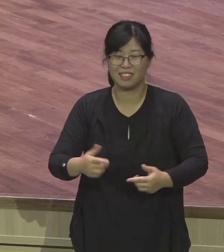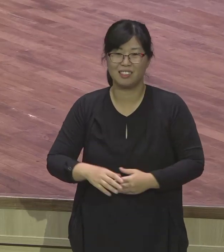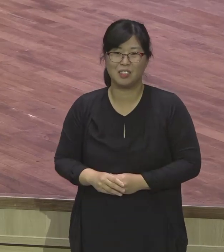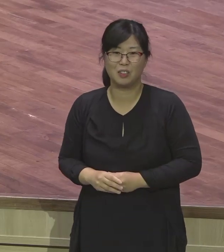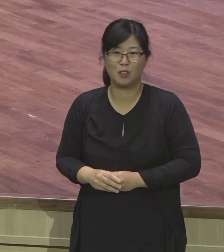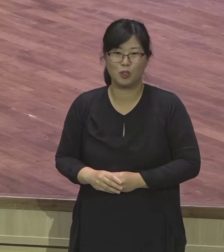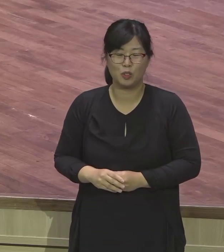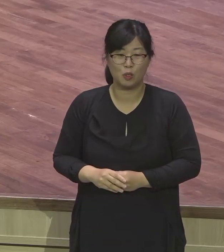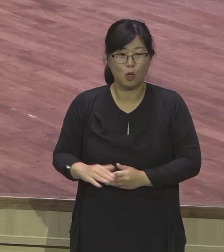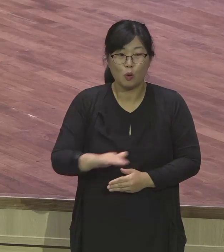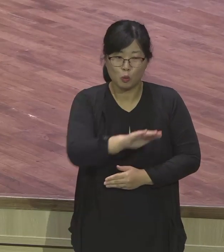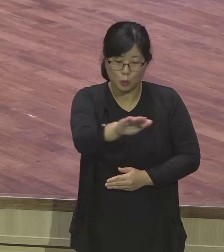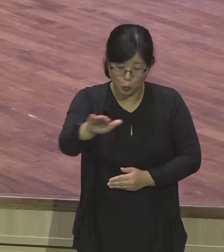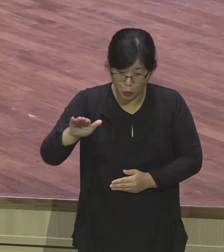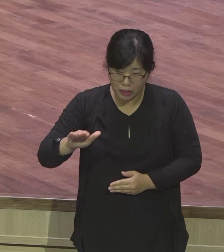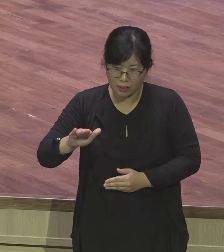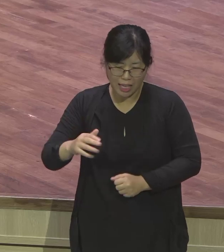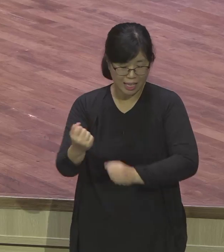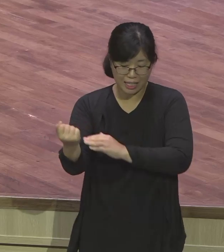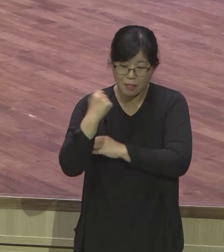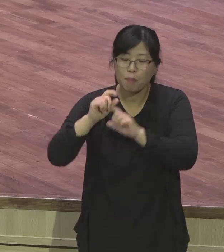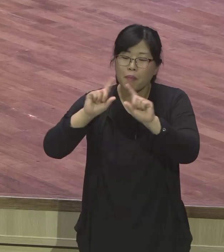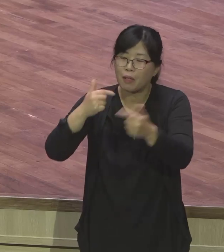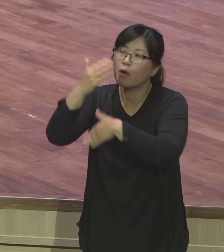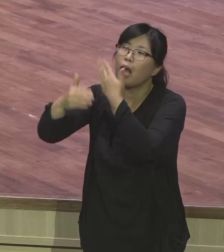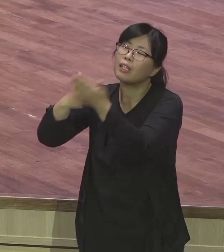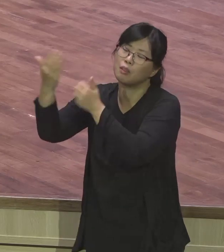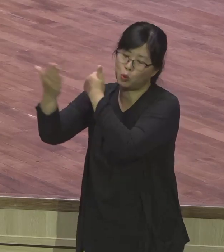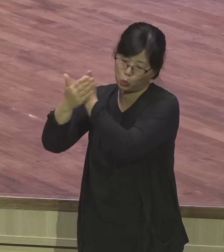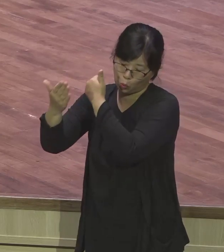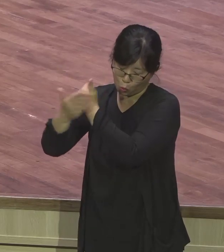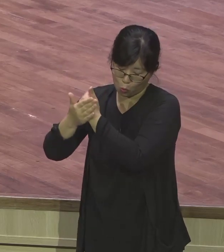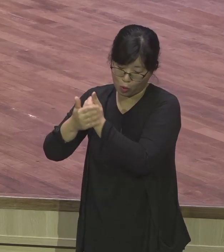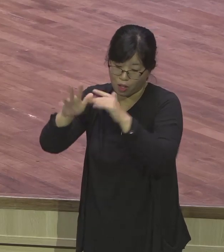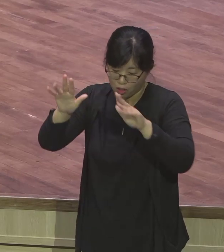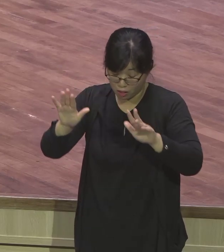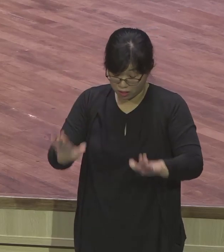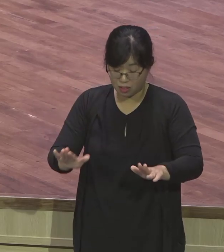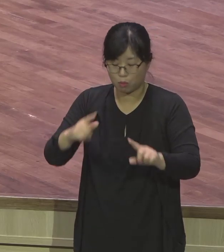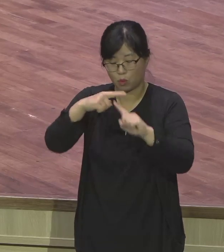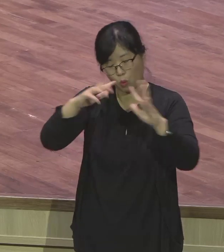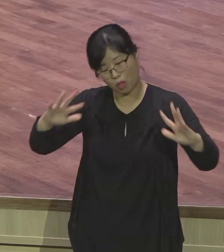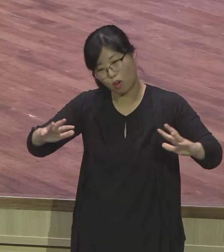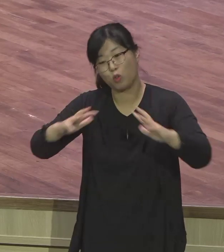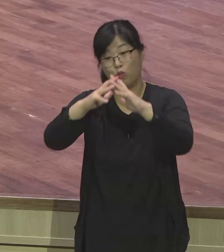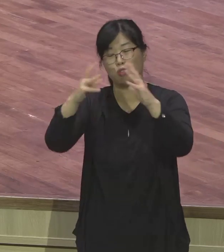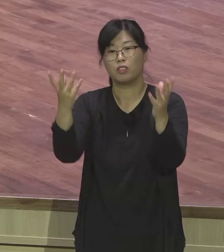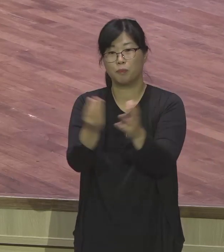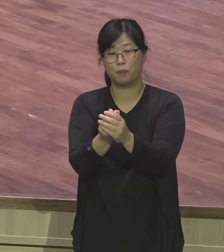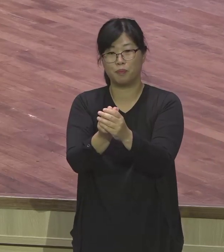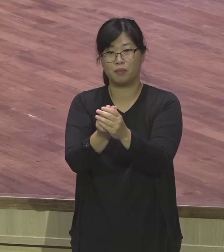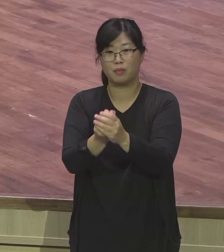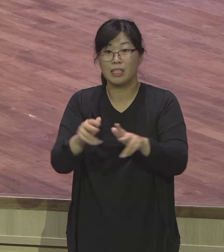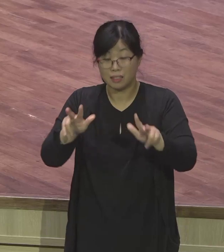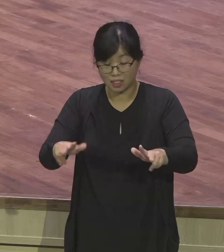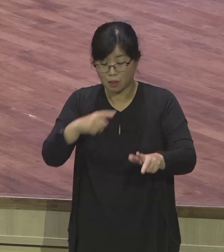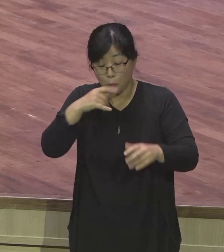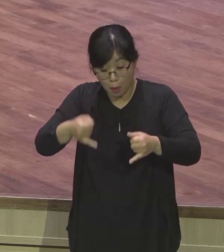이루어질 줄을 믿습니다. 그리고 우리가 여기서 쓰임 받는 나는 하나님의 도구다. 도구일 뿐이에요.